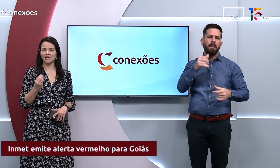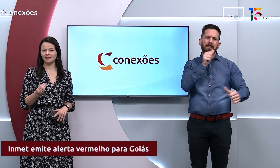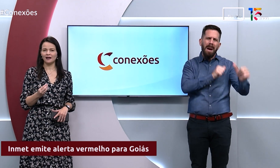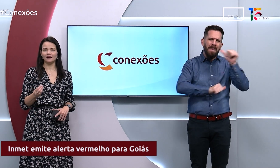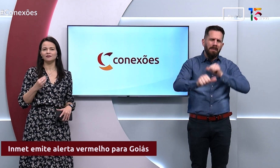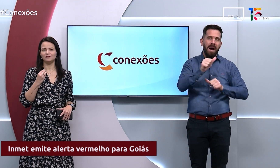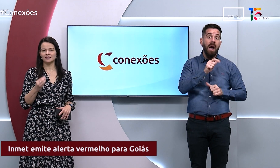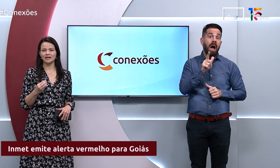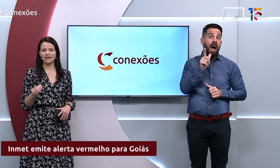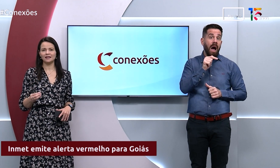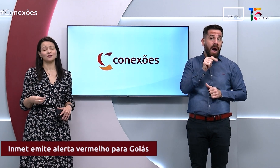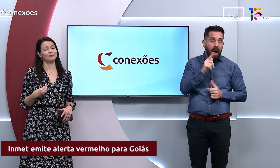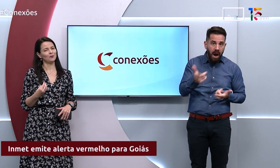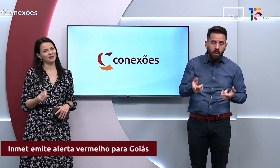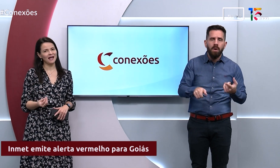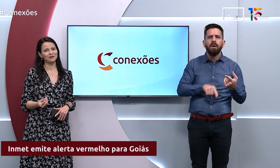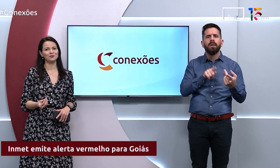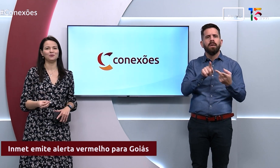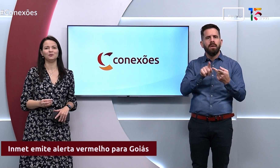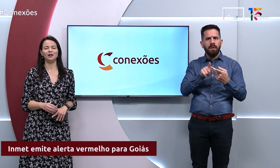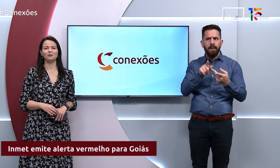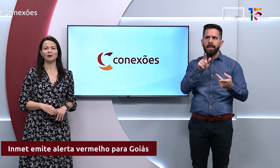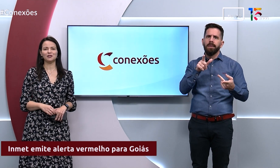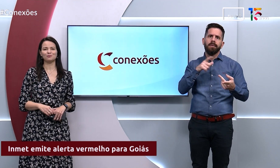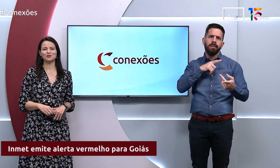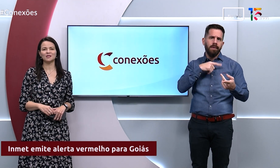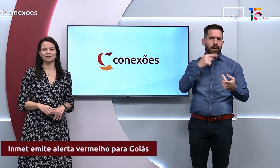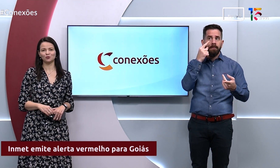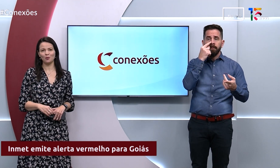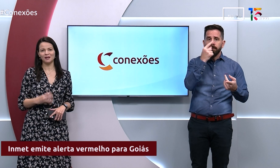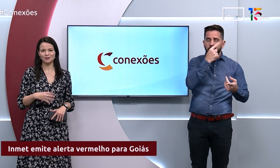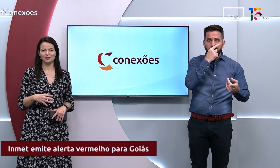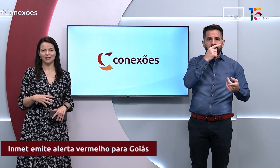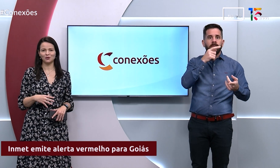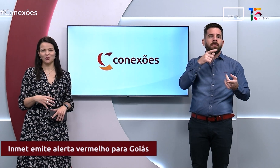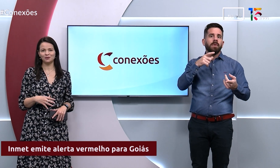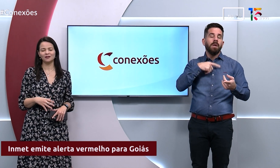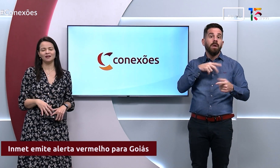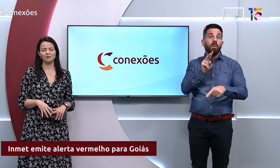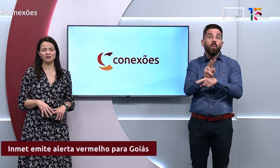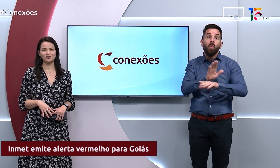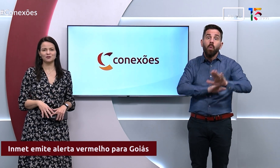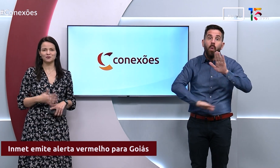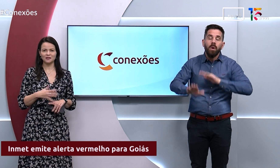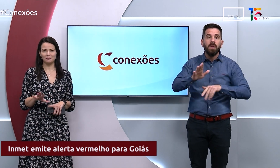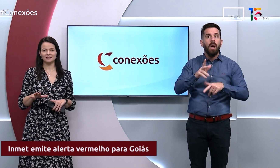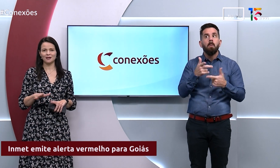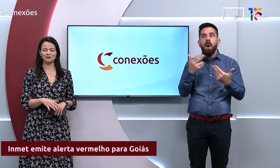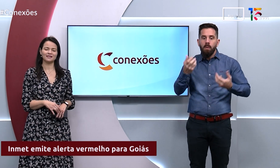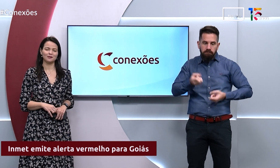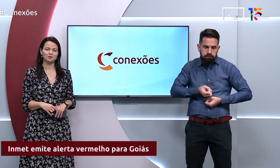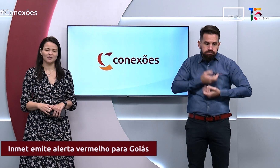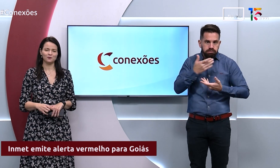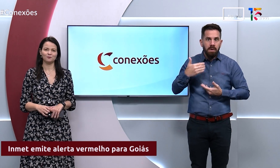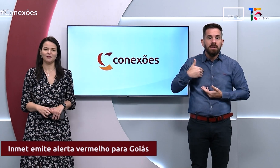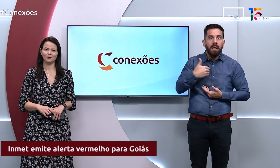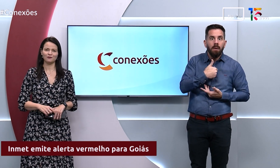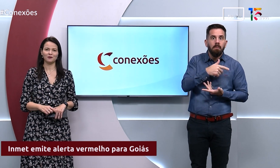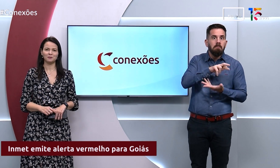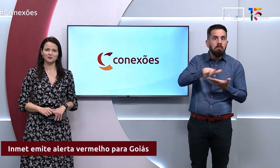água, também hidratar vias aéreas, tomar cuidado com qualquer tipo de sintoma respiratório para a gente conseguir passar por esse